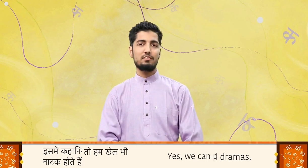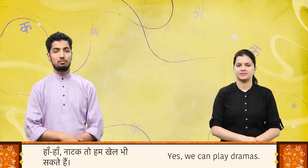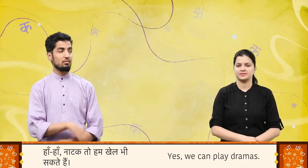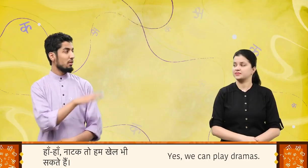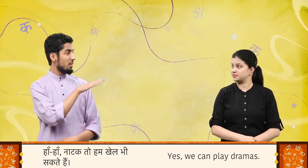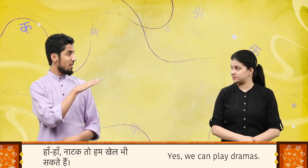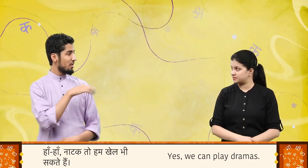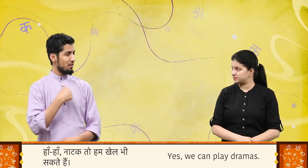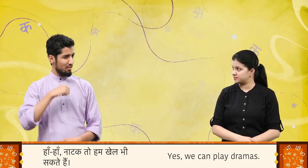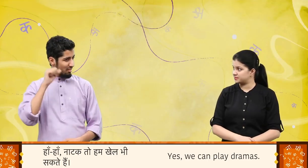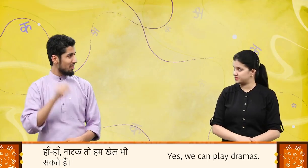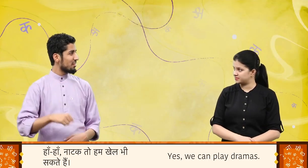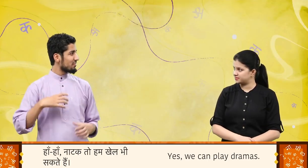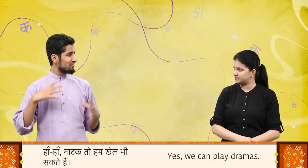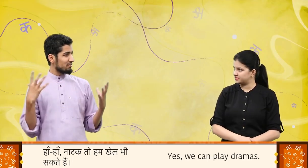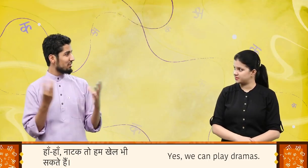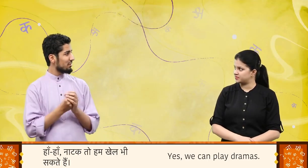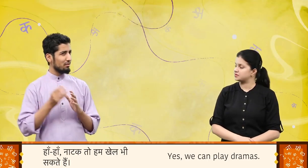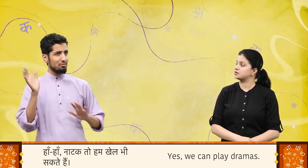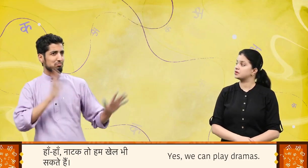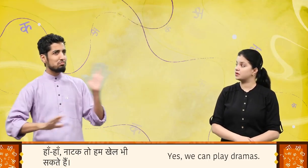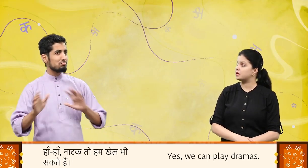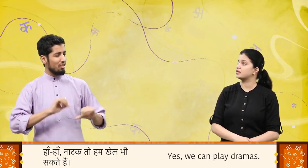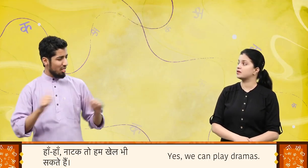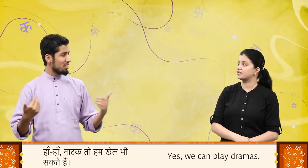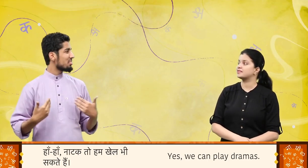हाँ हाँ नाटक तो हम खेल भी सकते हैं